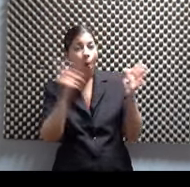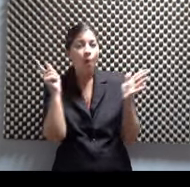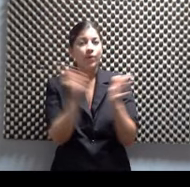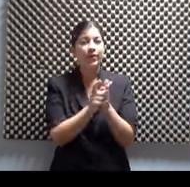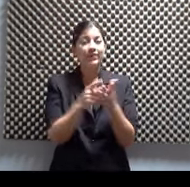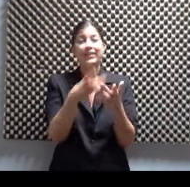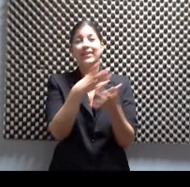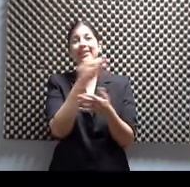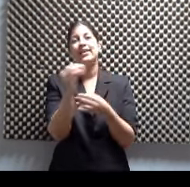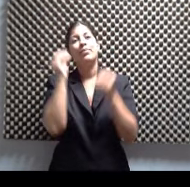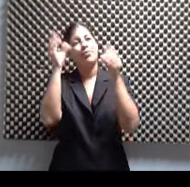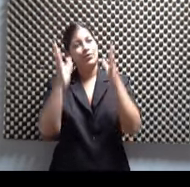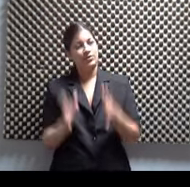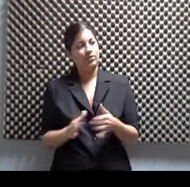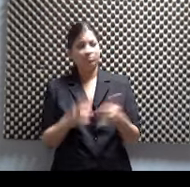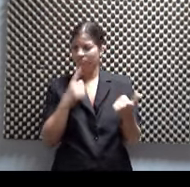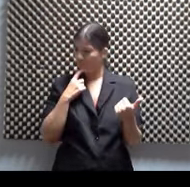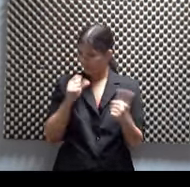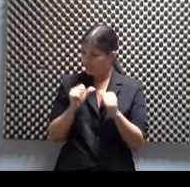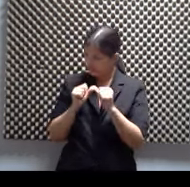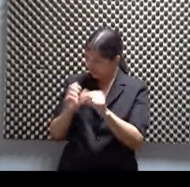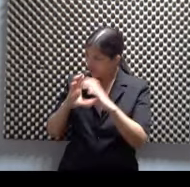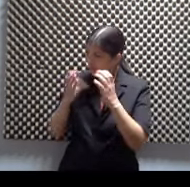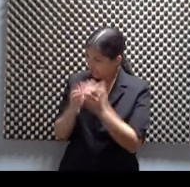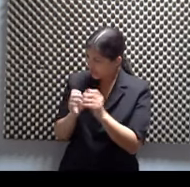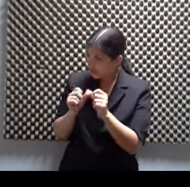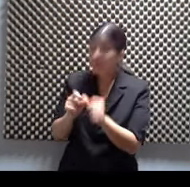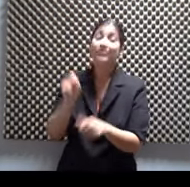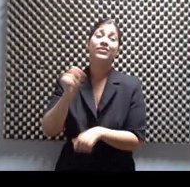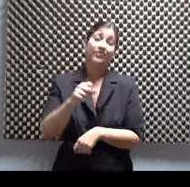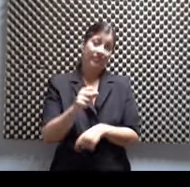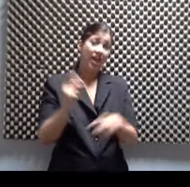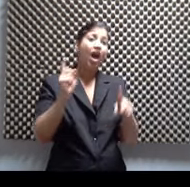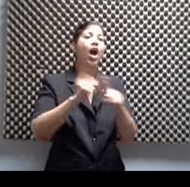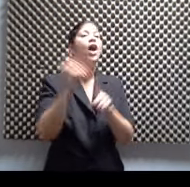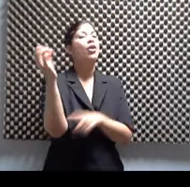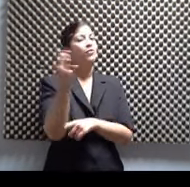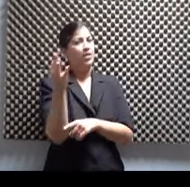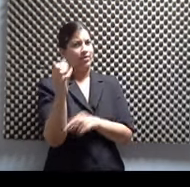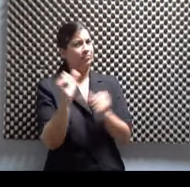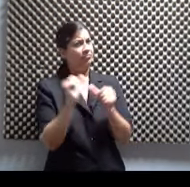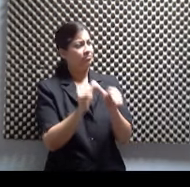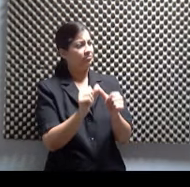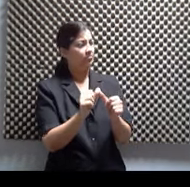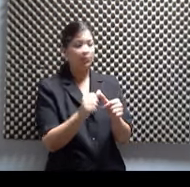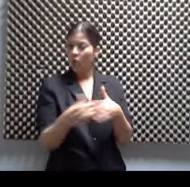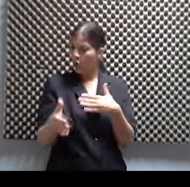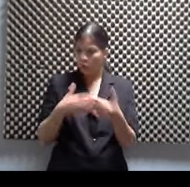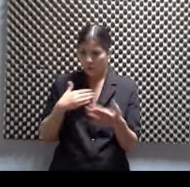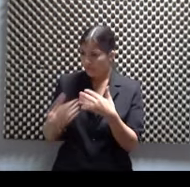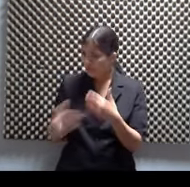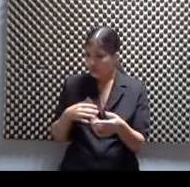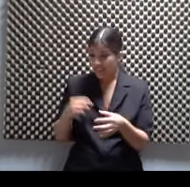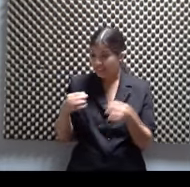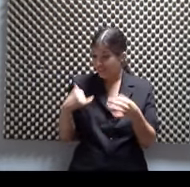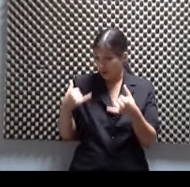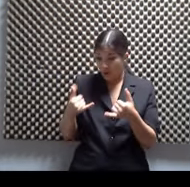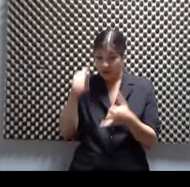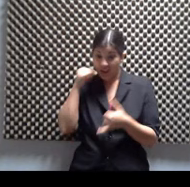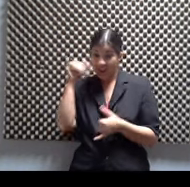clases también. O sea, todavía siguen, o sea, por lo menos mañana. dando clases hasta el viernes. Ah, ok. Y no importa que no hayan ido hoy o ayer. No, no